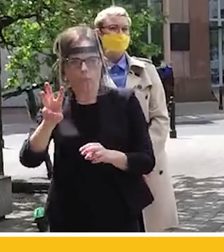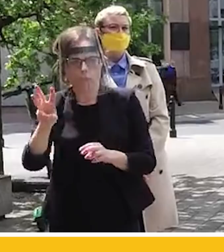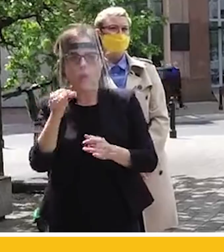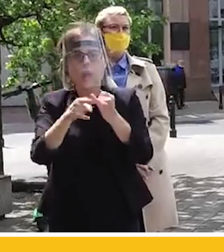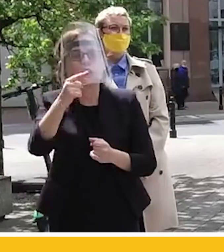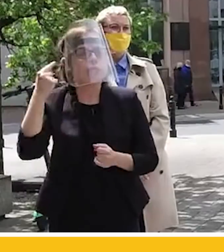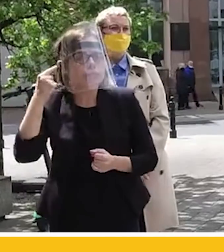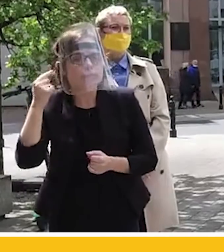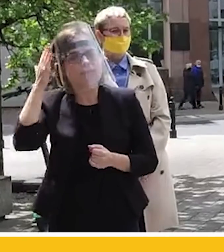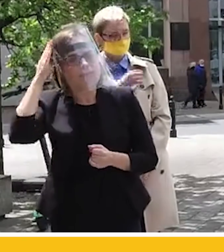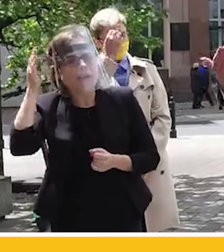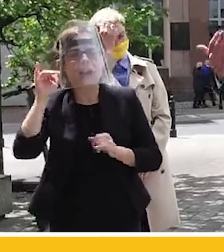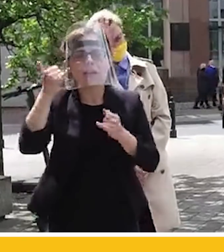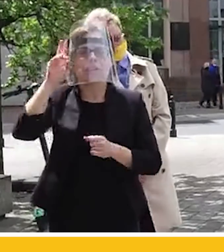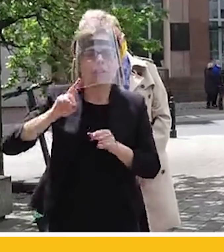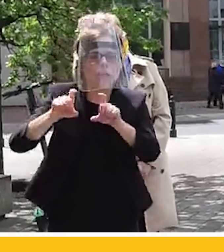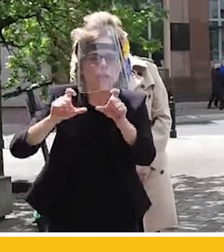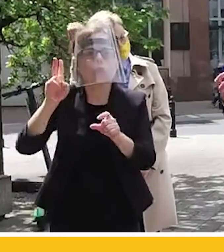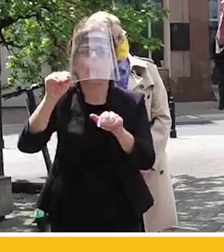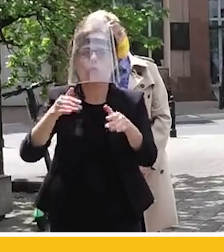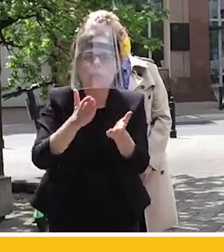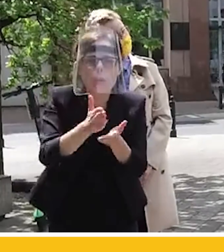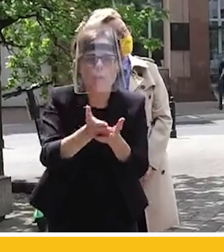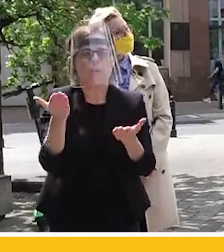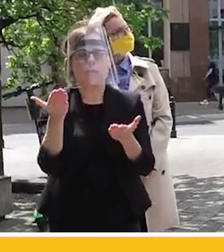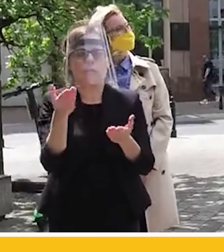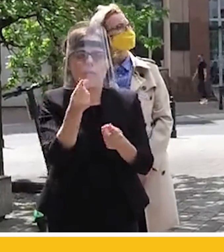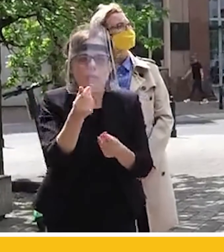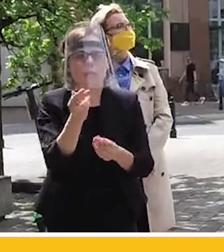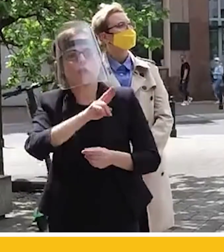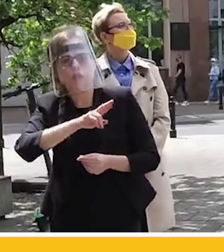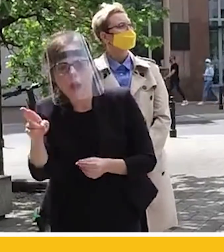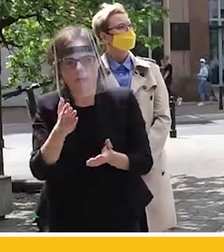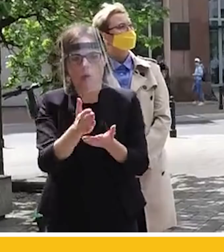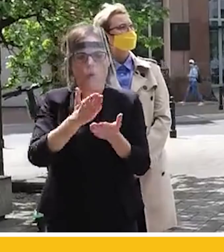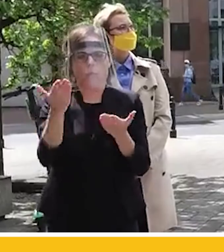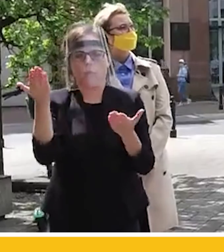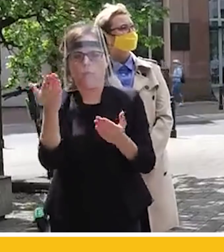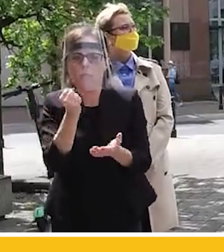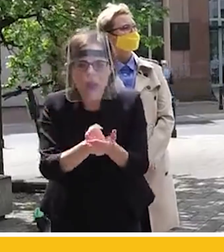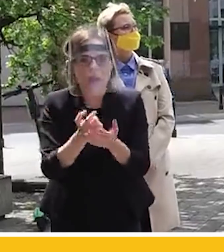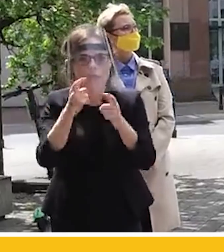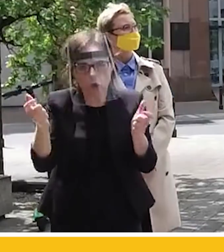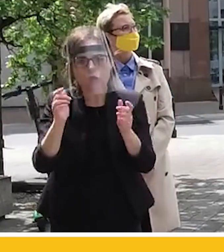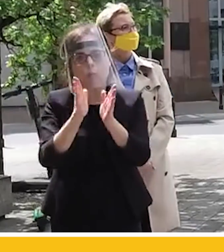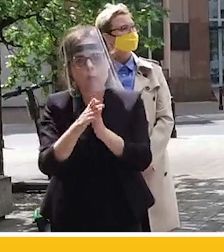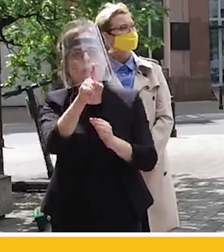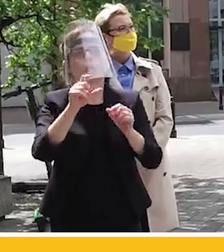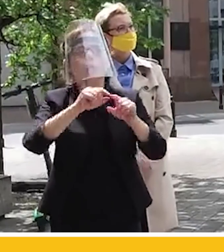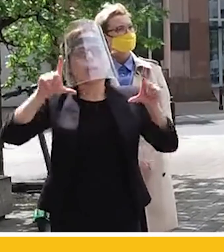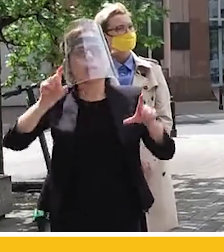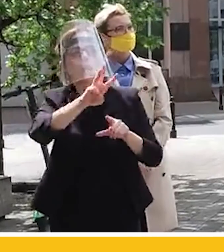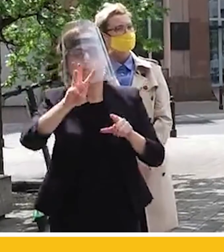ludziach, którzy mogą pomóc materialnie, prawnie, finansowo, edukacyjnie. Dorzucajcie ich do naszej bazy danych. Zweryfikujemy to i pomoc będzie